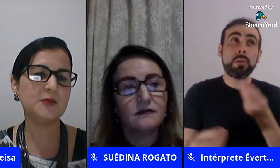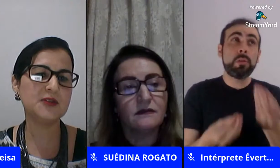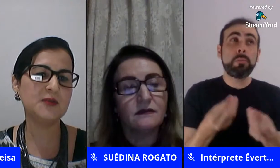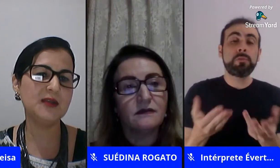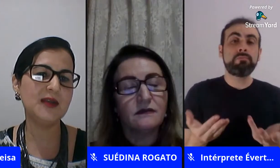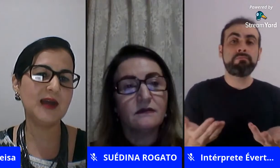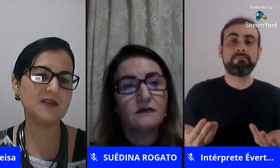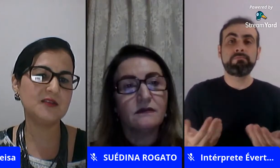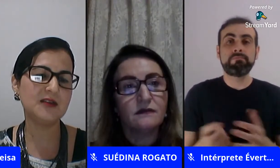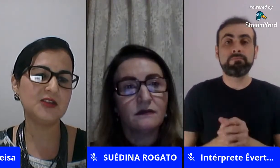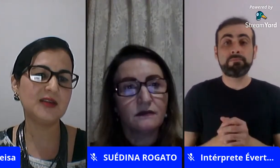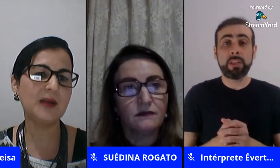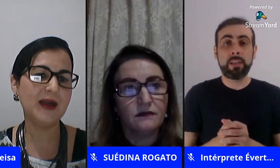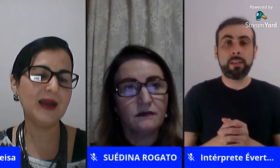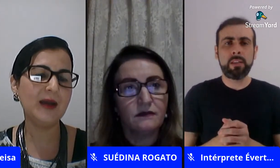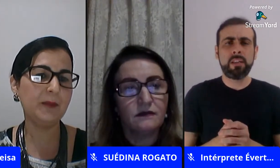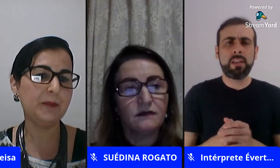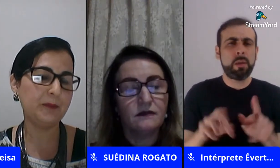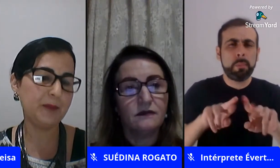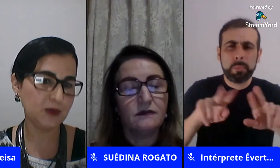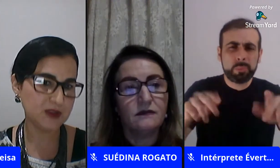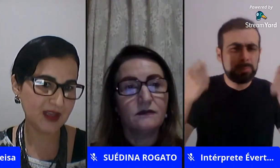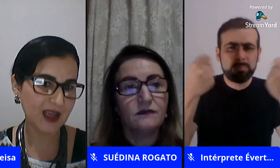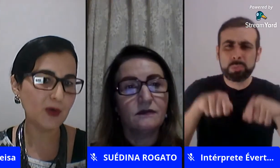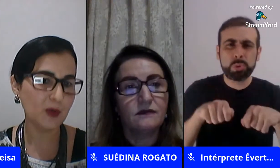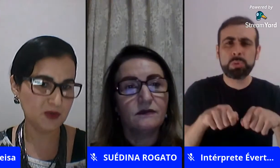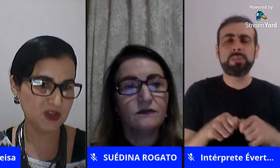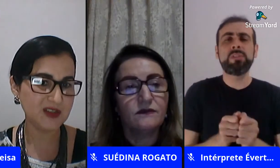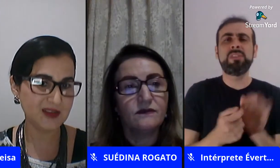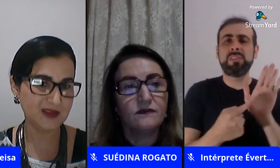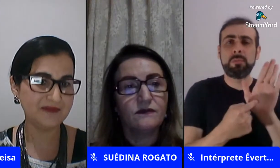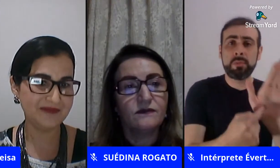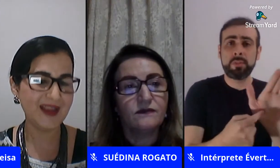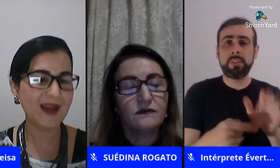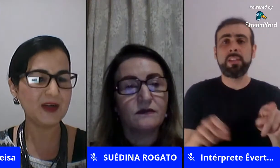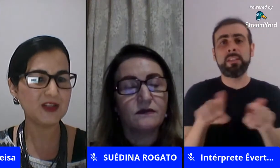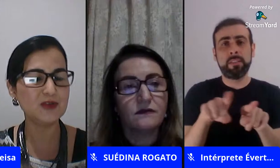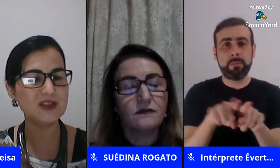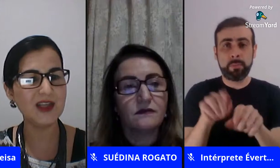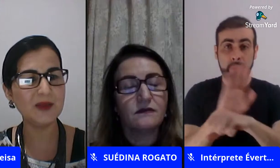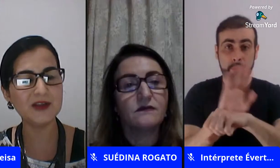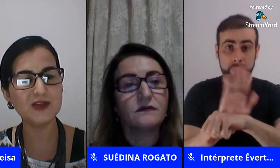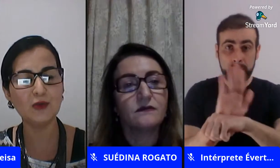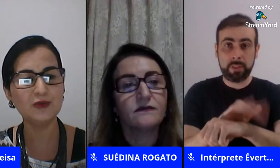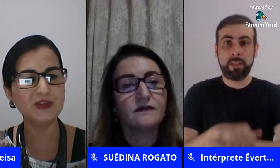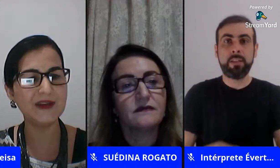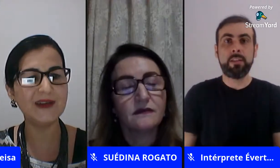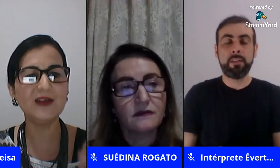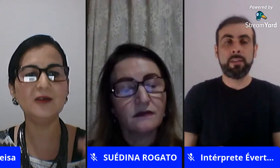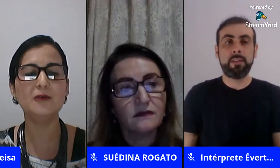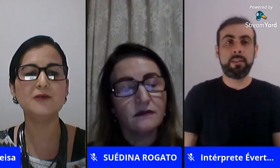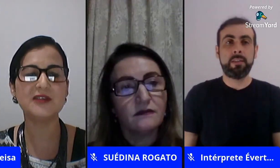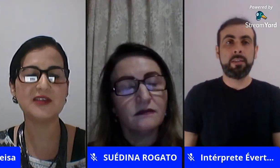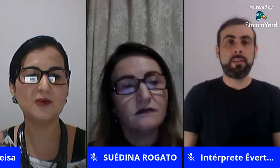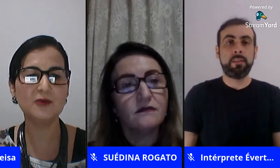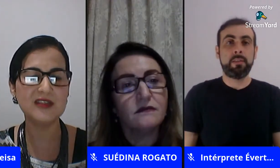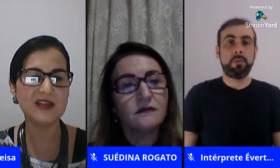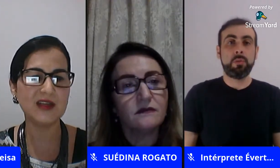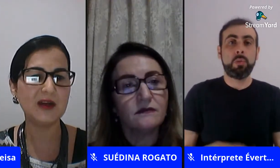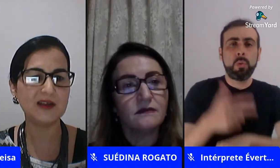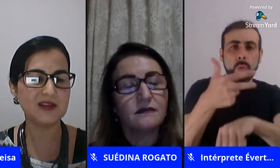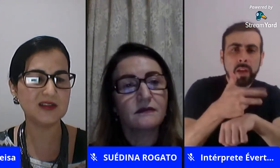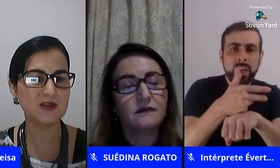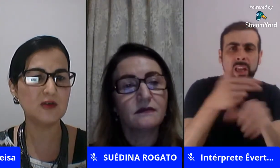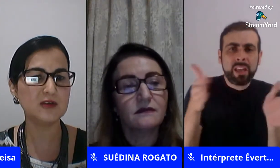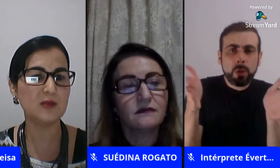as possibilidades de trabalhar pelo cinema como eu disse né a partir do cinema de algum trailer ou você trazer algum